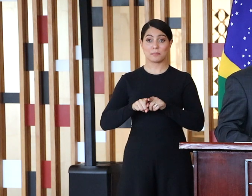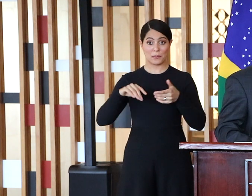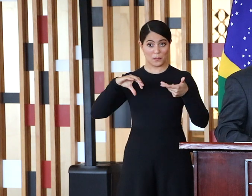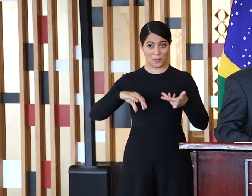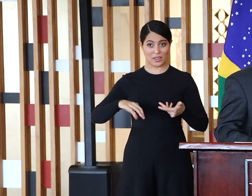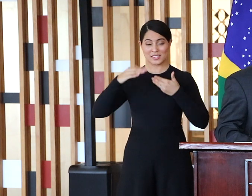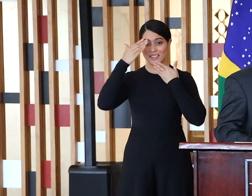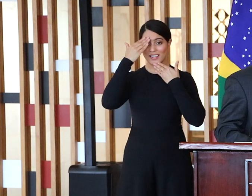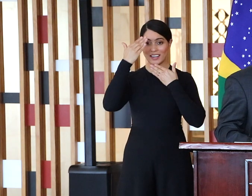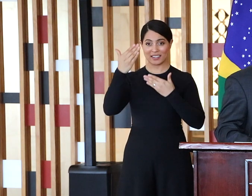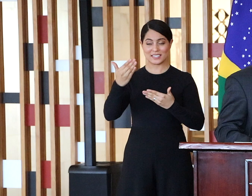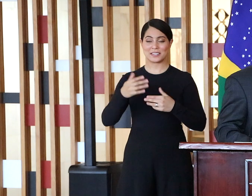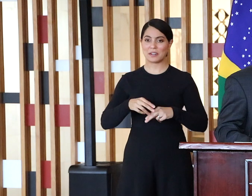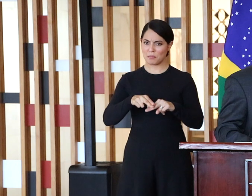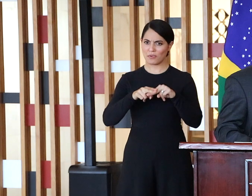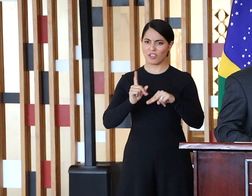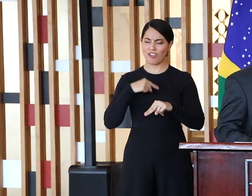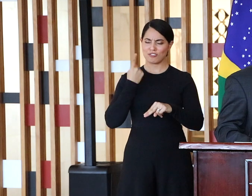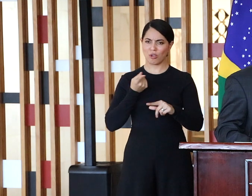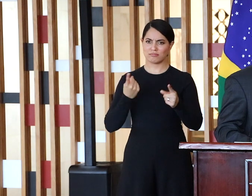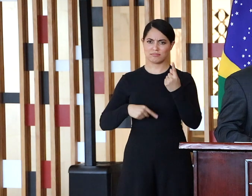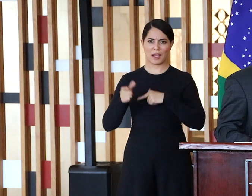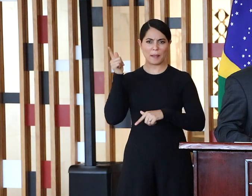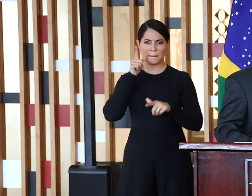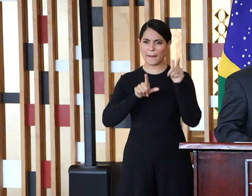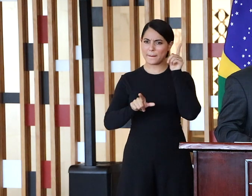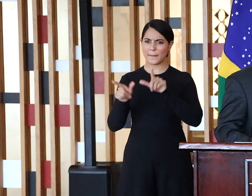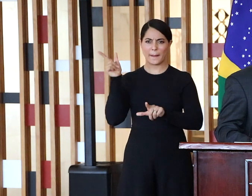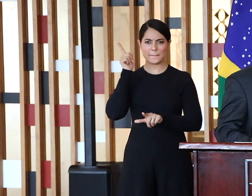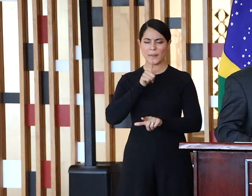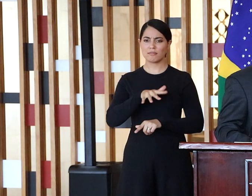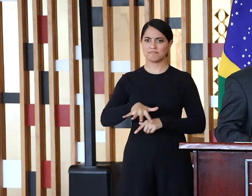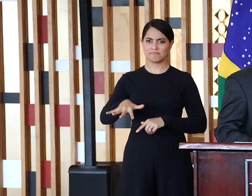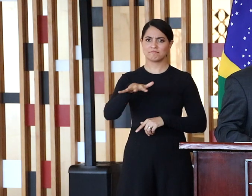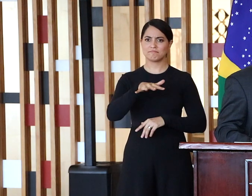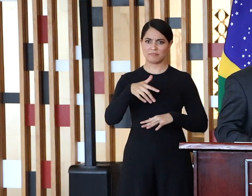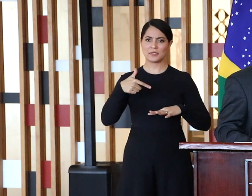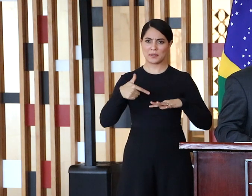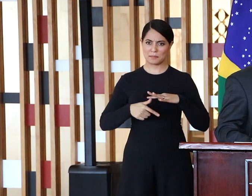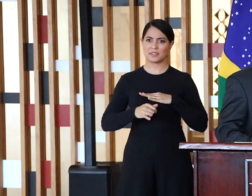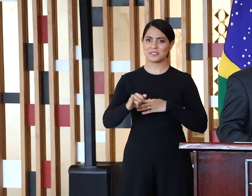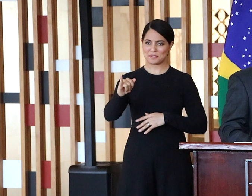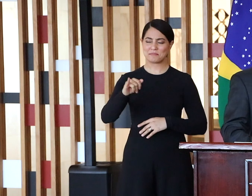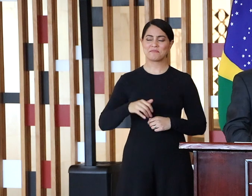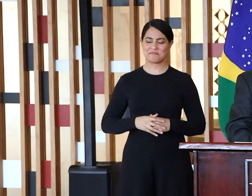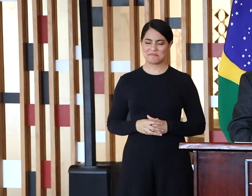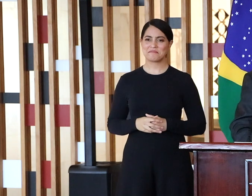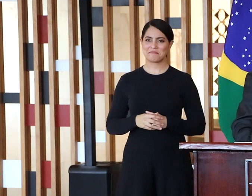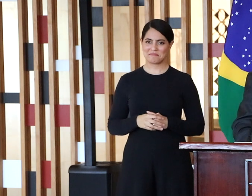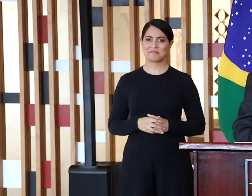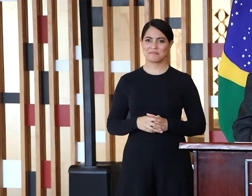por tudo que nós temos conquistado no setor de minas e energia. se não